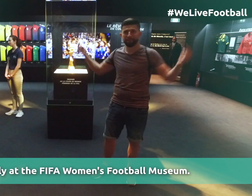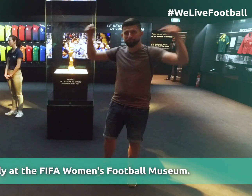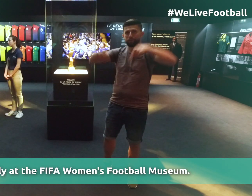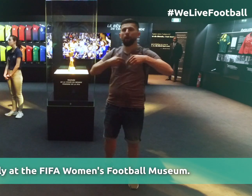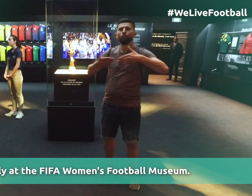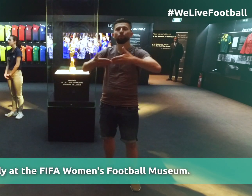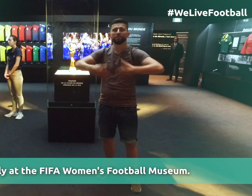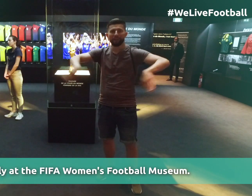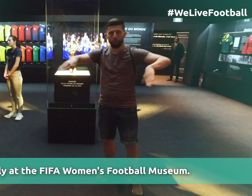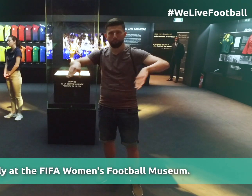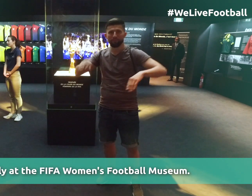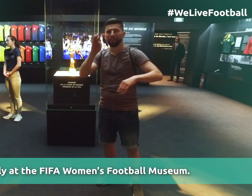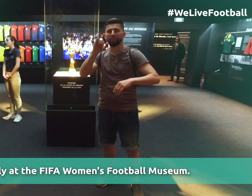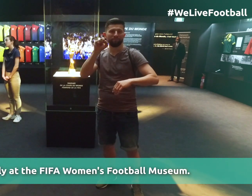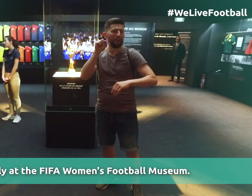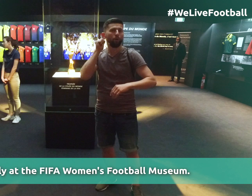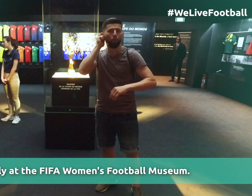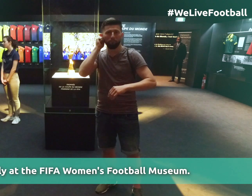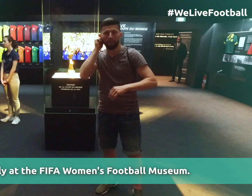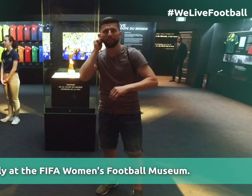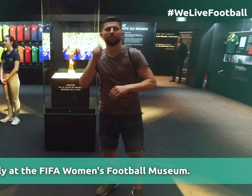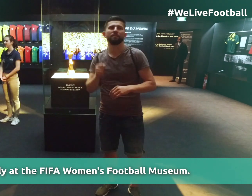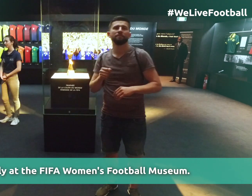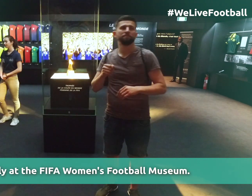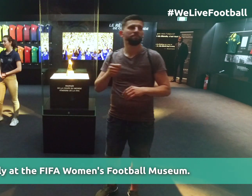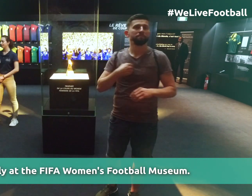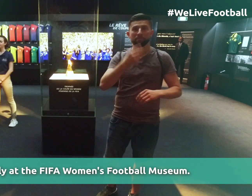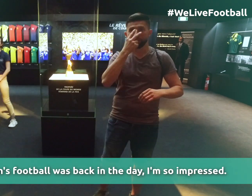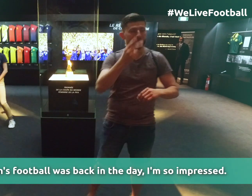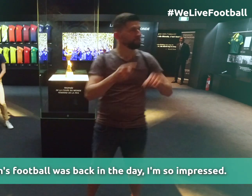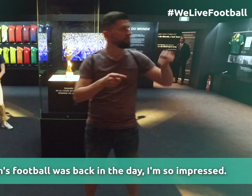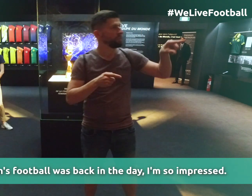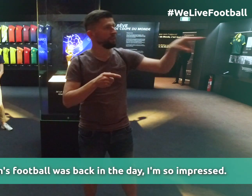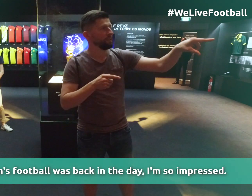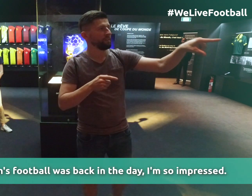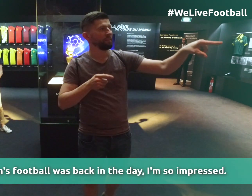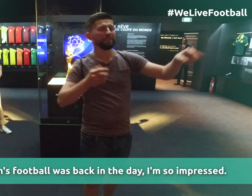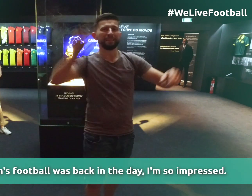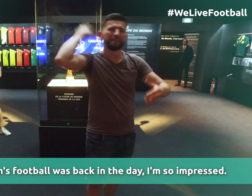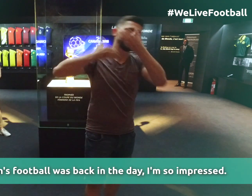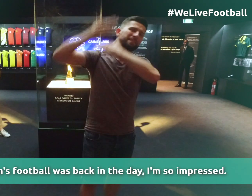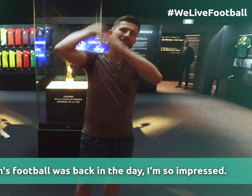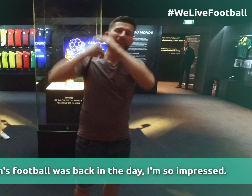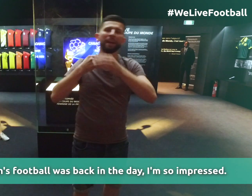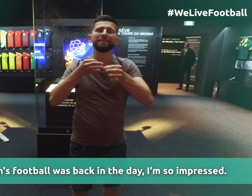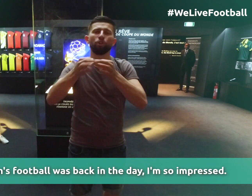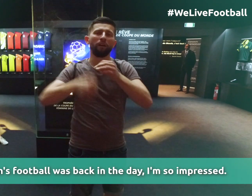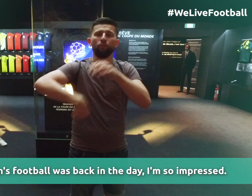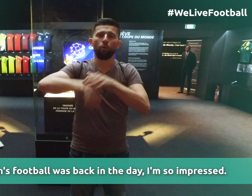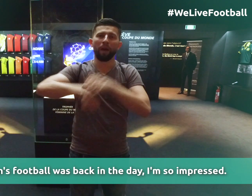Jestem właśnie teraz w Muzeum FIFA Piłki Nożnej Kobiet. Patrzcie, jak wtedy wyglądała piłka nożna